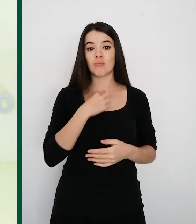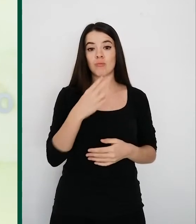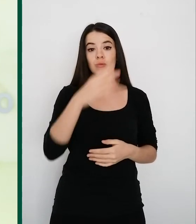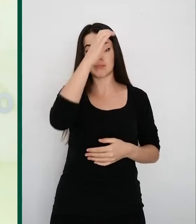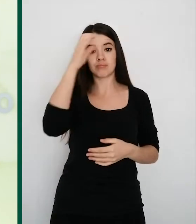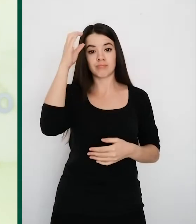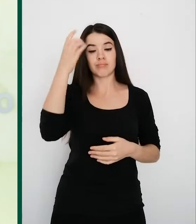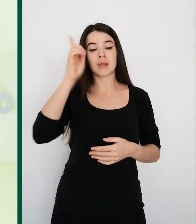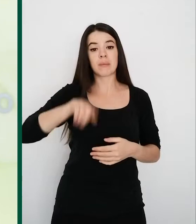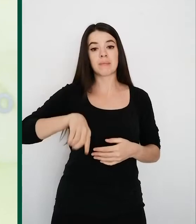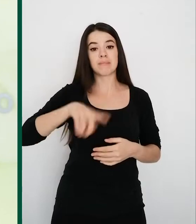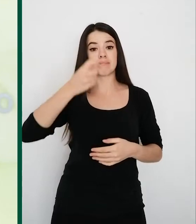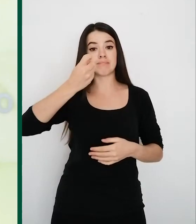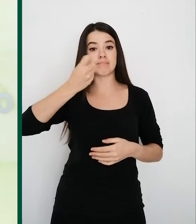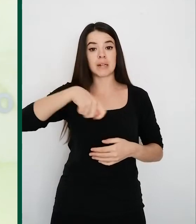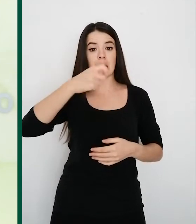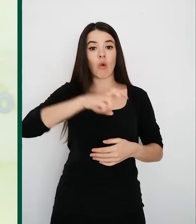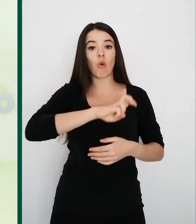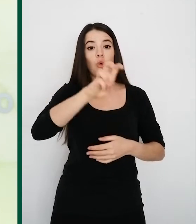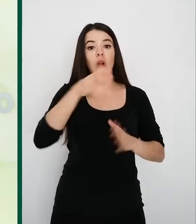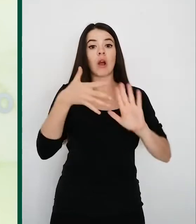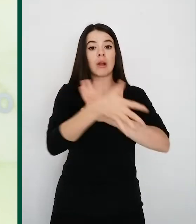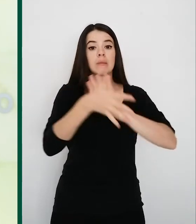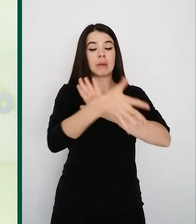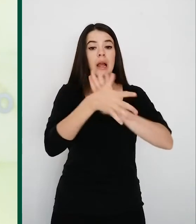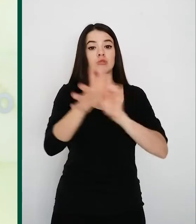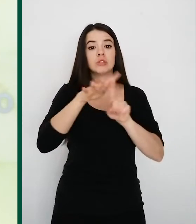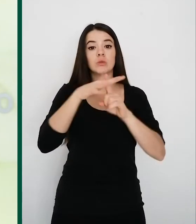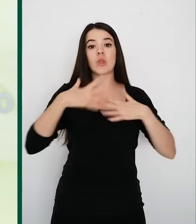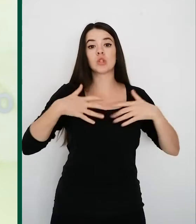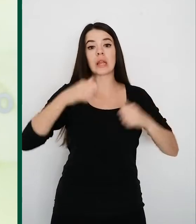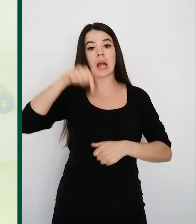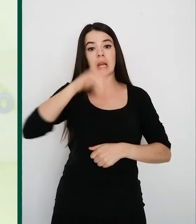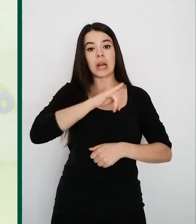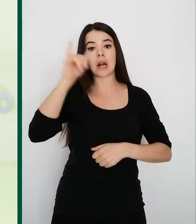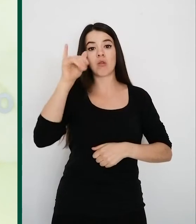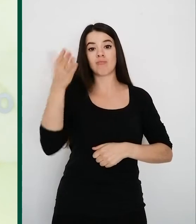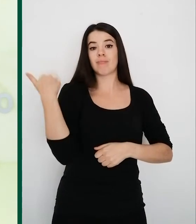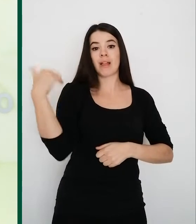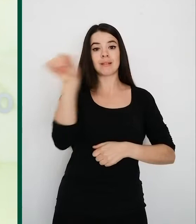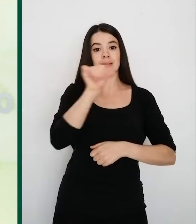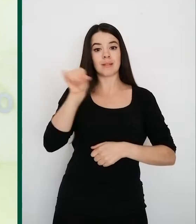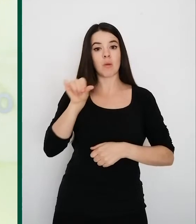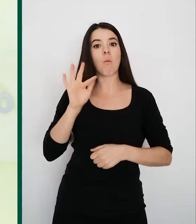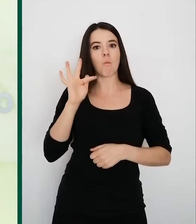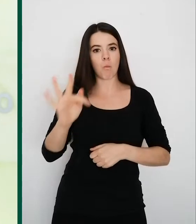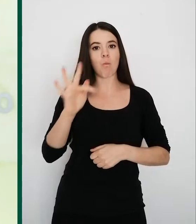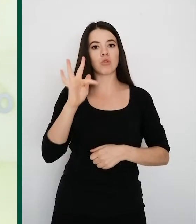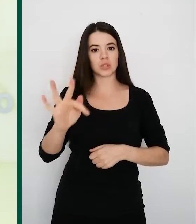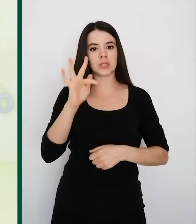compartido con todos los presidentes la situación sanitaria de La Rioja que desde hace varias semanas es realmente positiva y